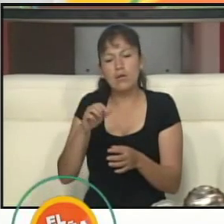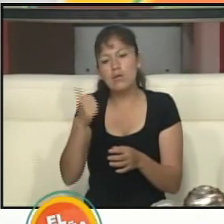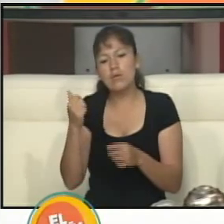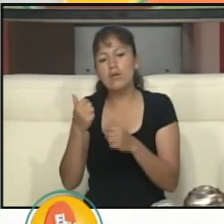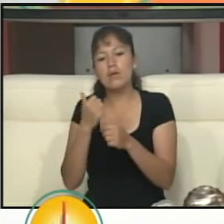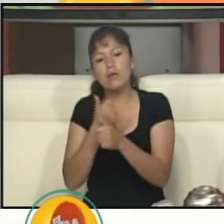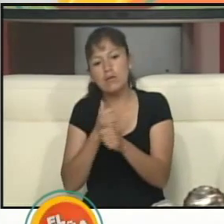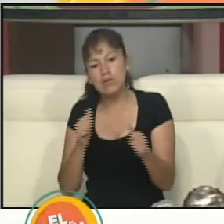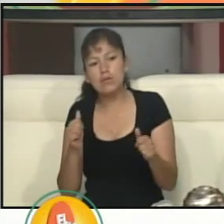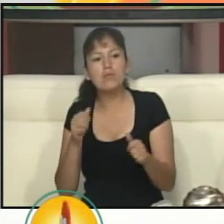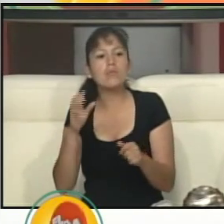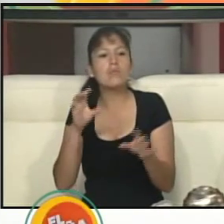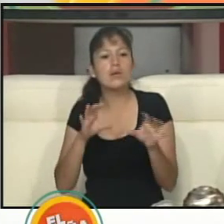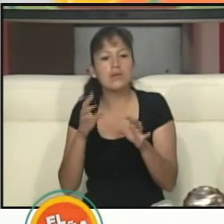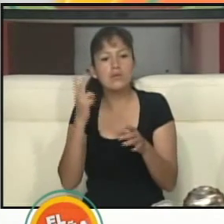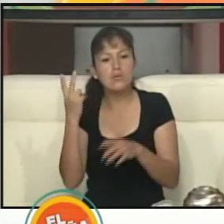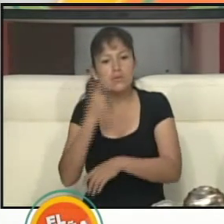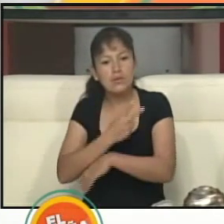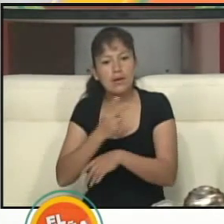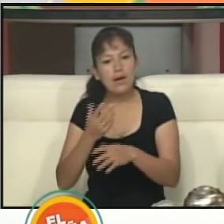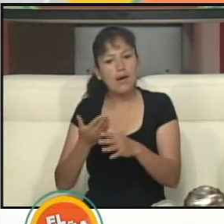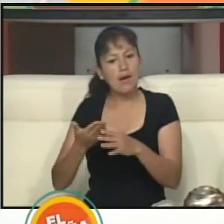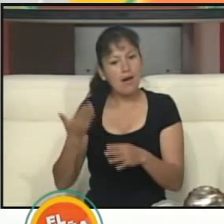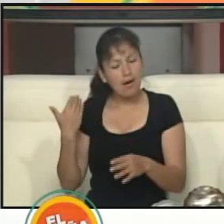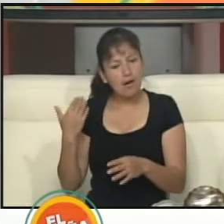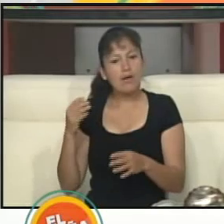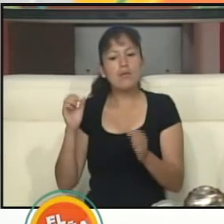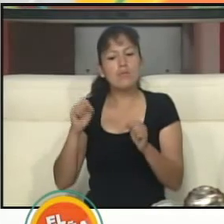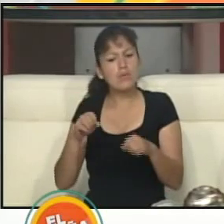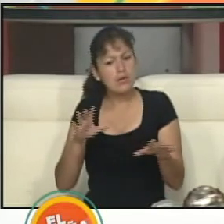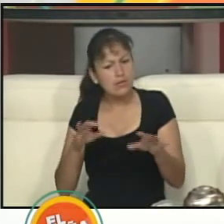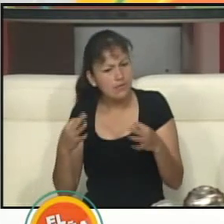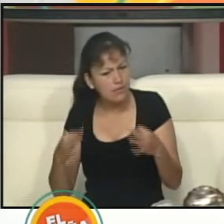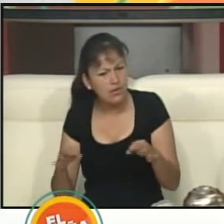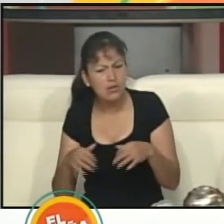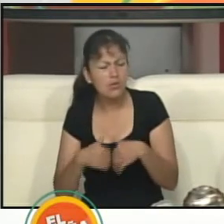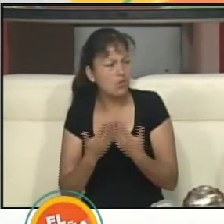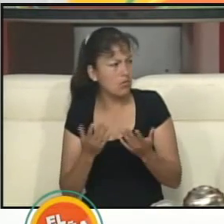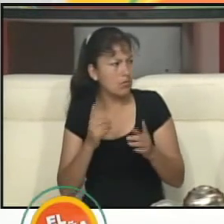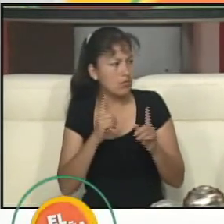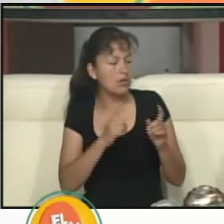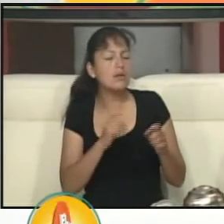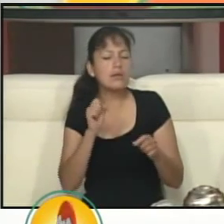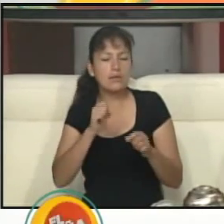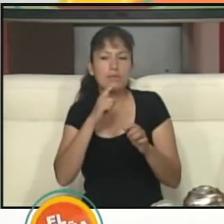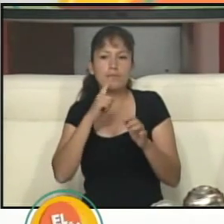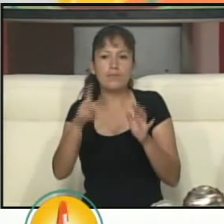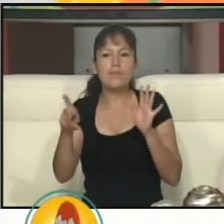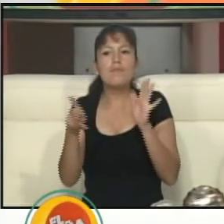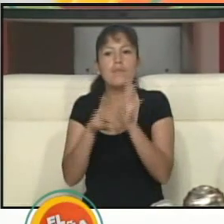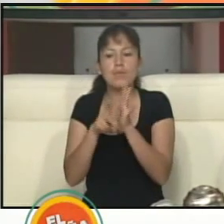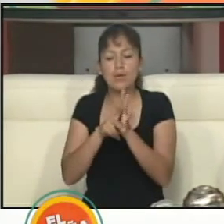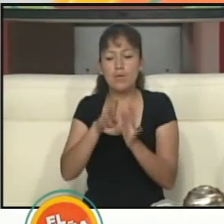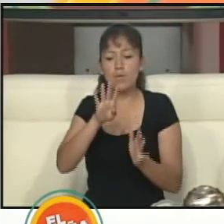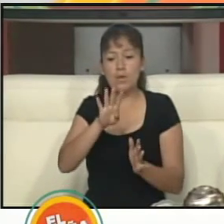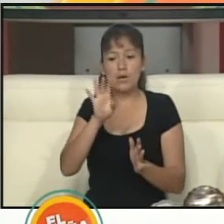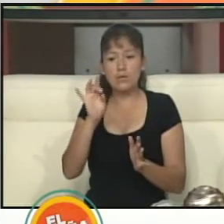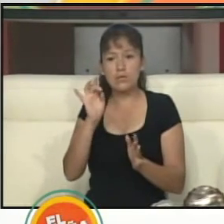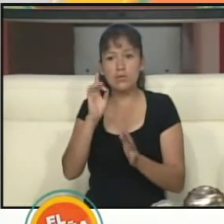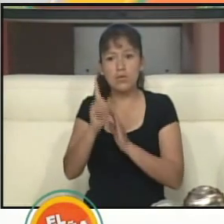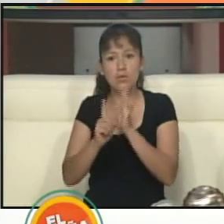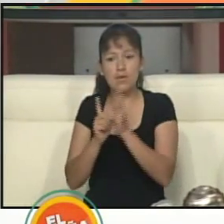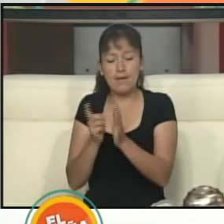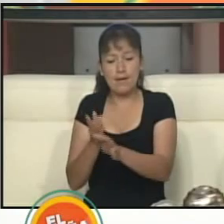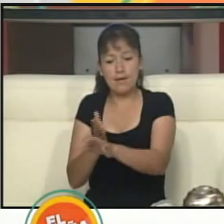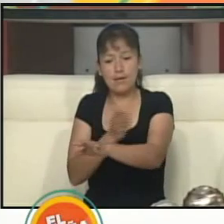gobierno que se va a emitir, dos días antes o tres no se pueden hacer fiestas? Cuénteme de aquello. Así es, está prohibido 48 horas antes a la